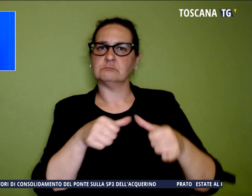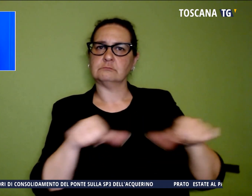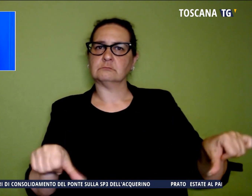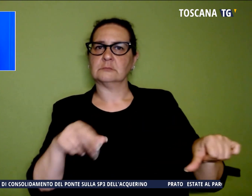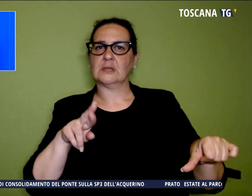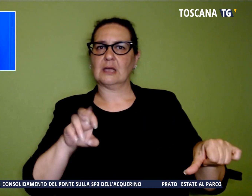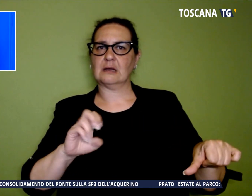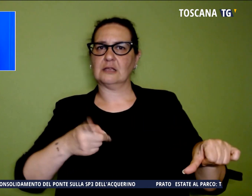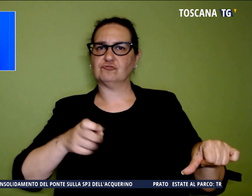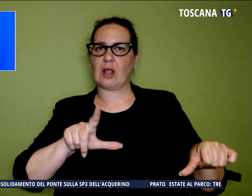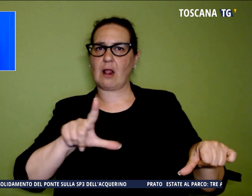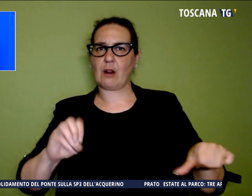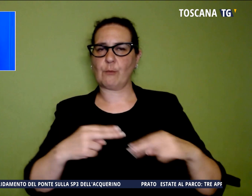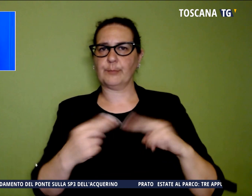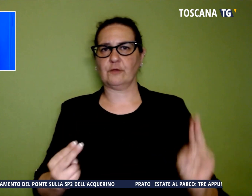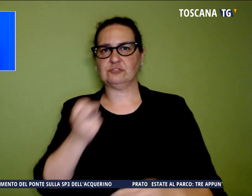provincia di Firenze.